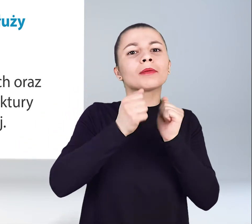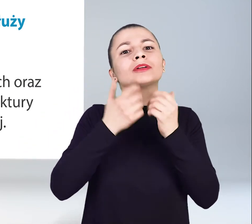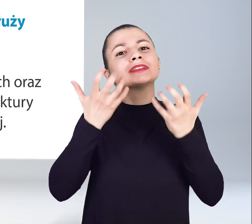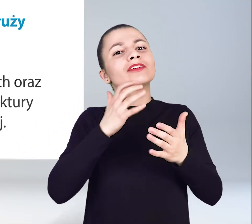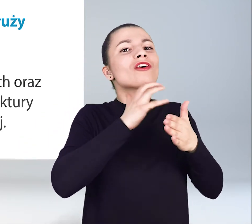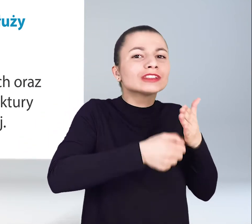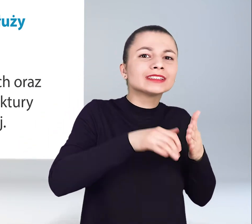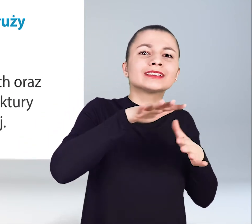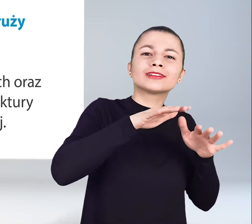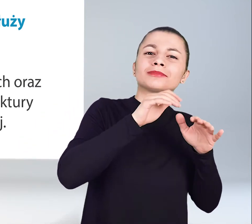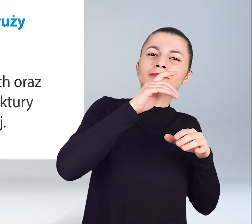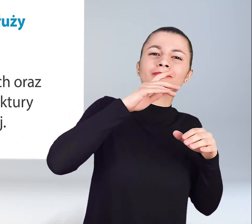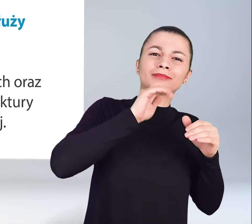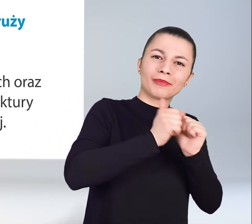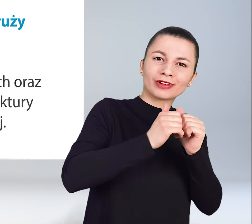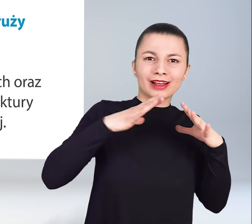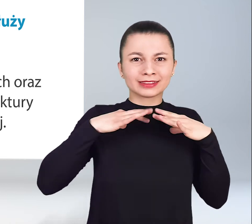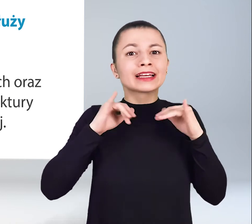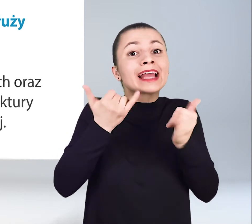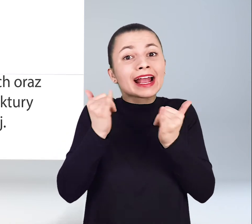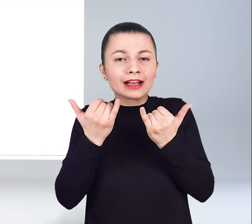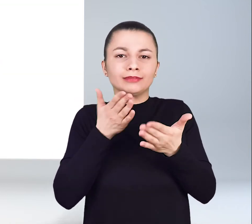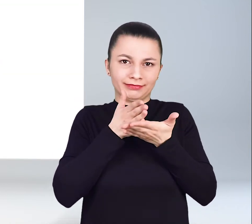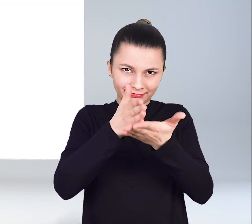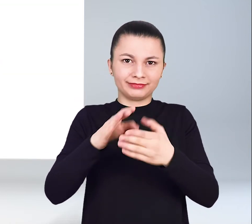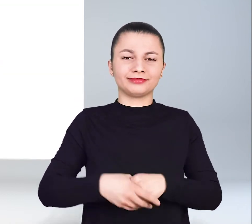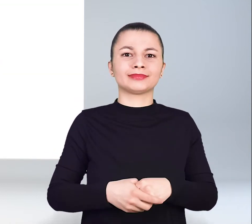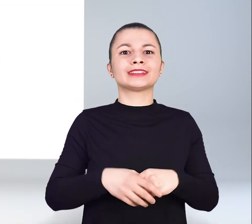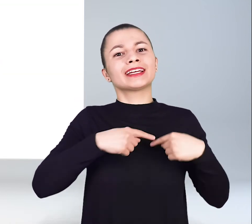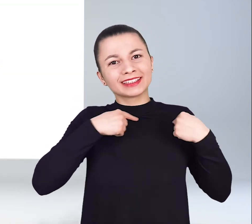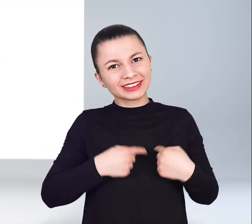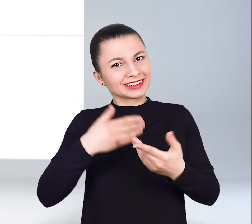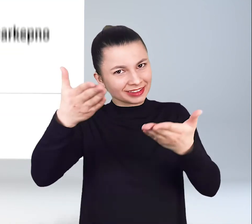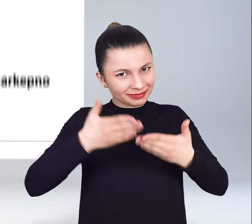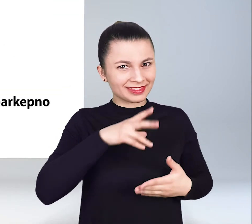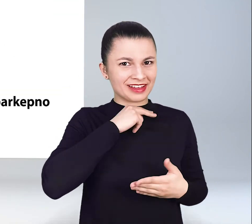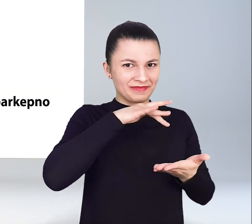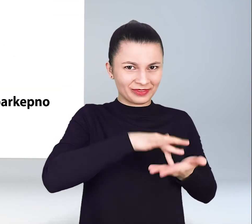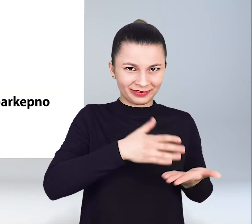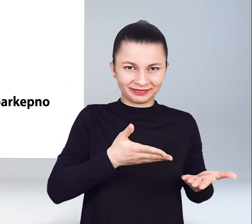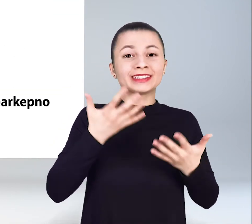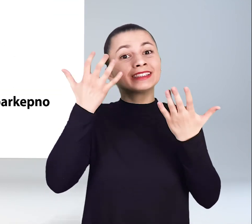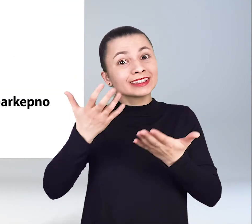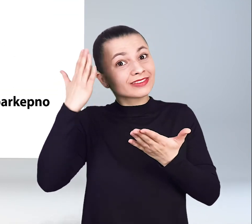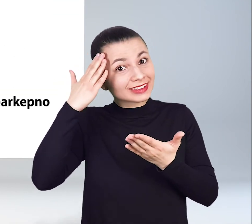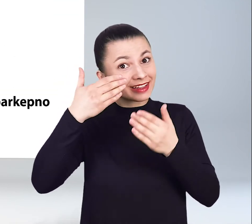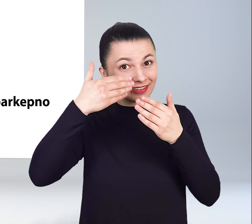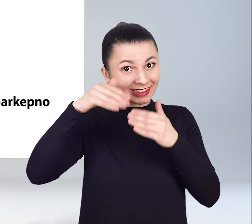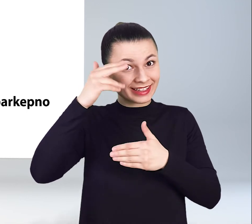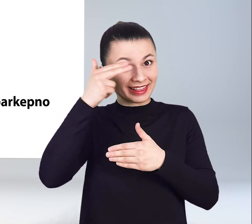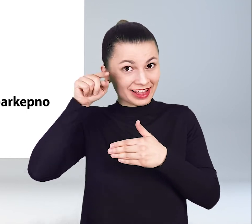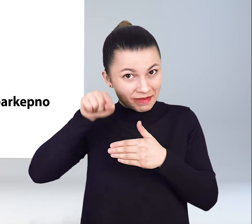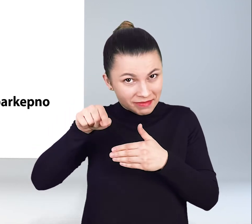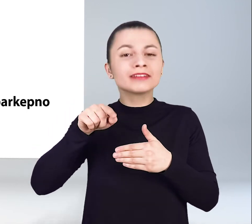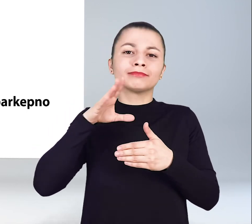oraz korzystającym z infrastruktury sportowo-rekreacyjnej. Zapraszamy do Kępna! Zapraszamy także na stronę